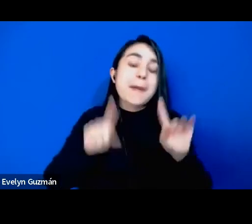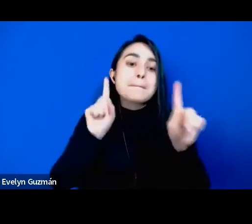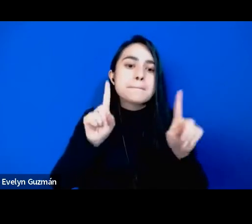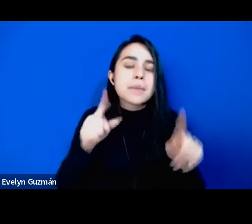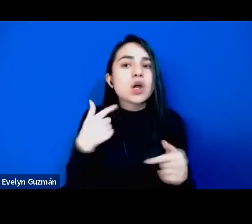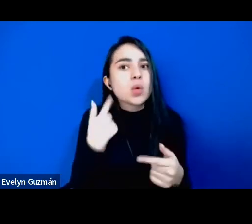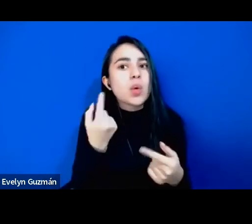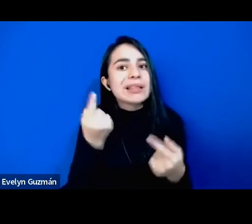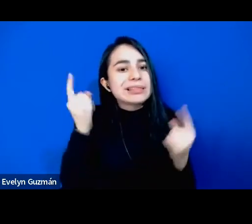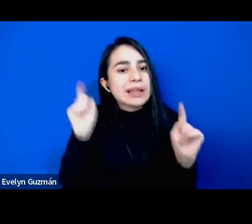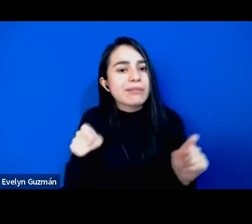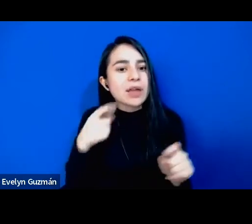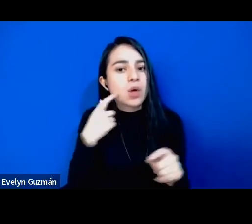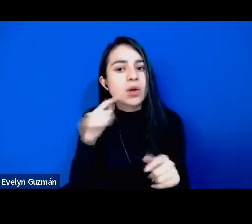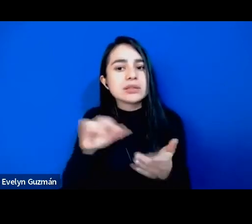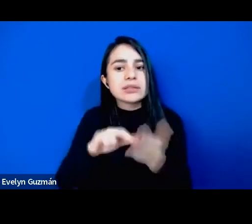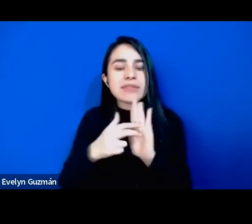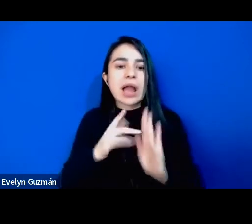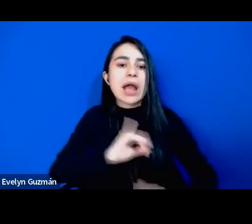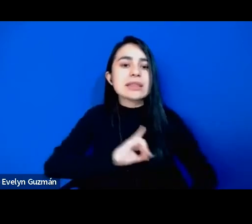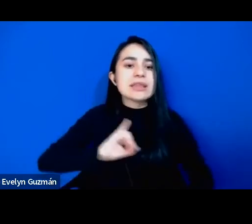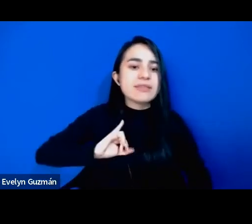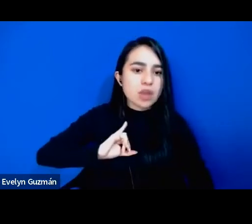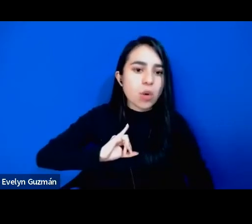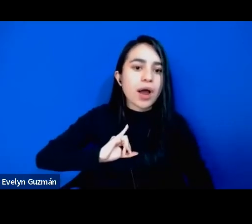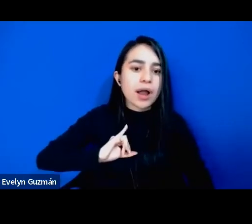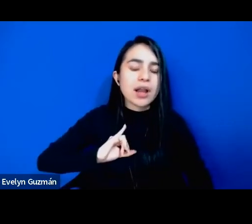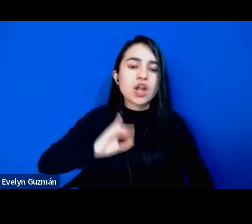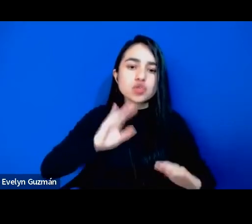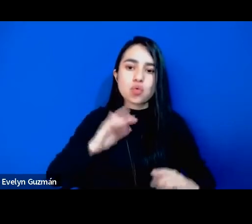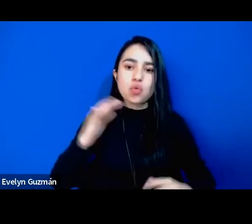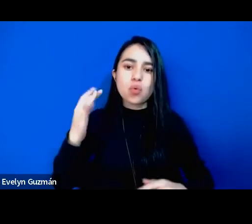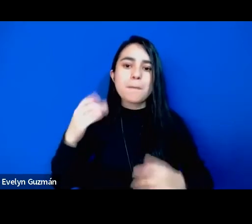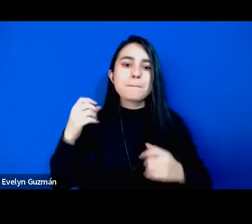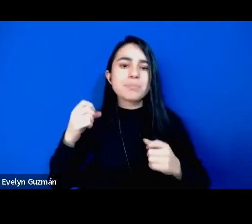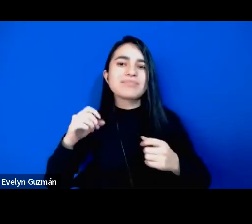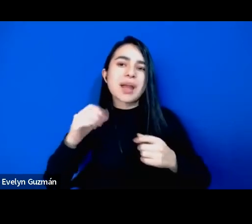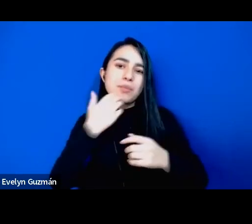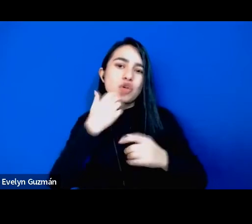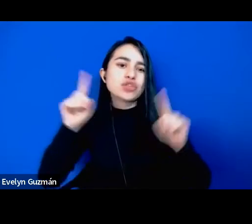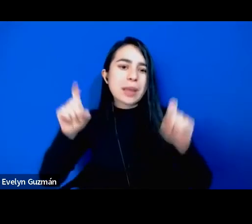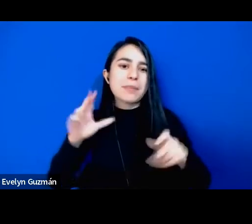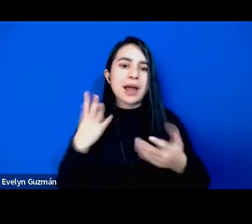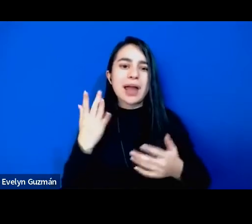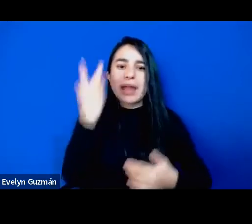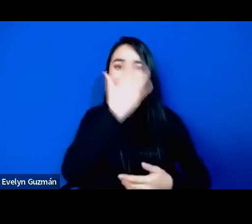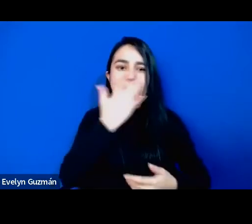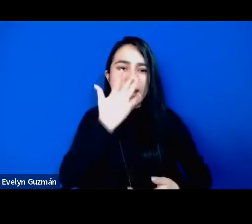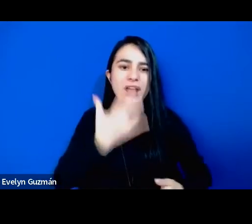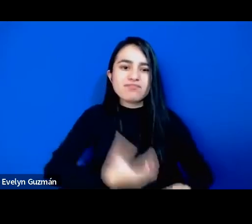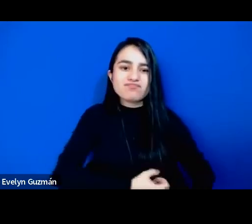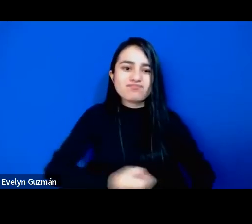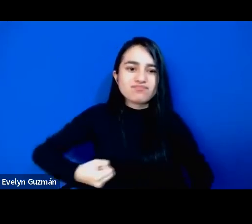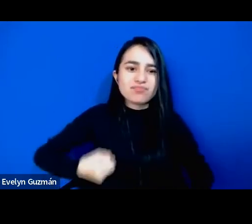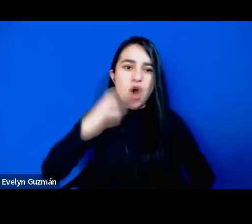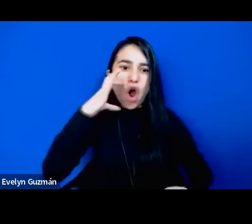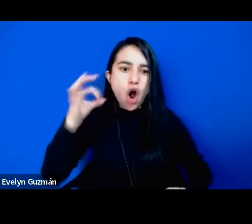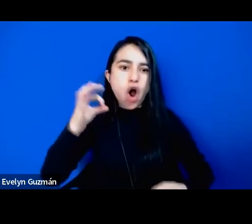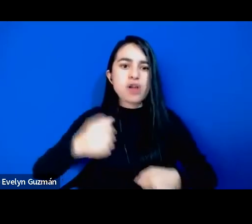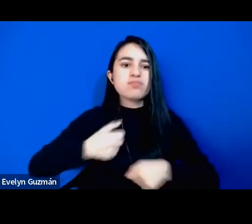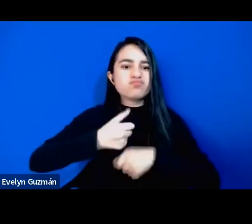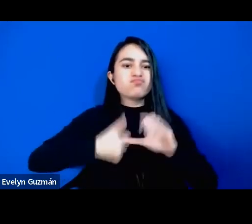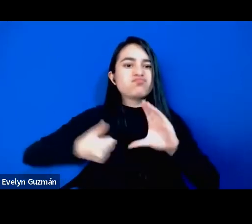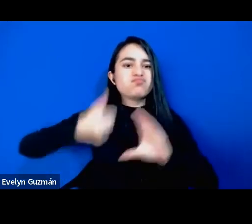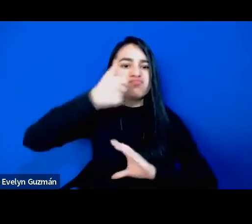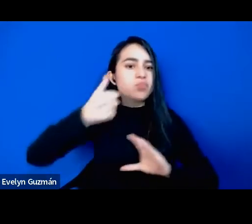cuidado más allá de la lógica individualista, de la masculinidad, en este caso, negra. Y yo creo que eso es una pregunta